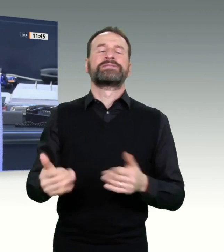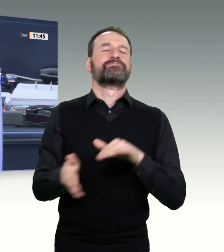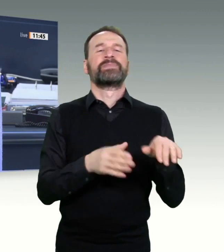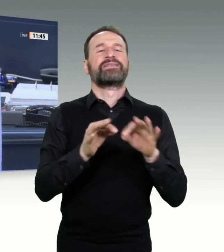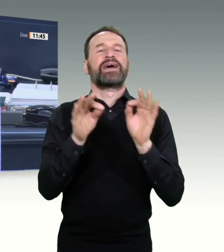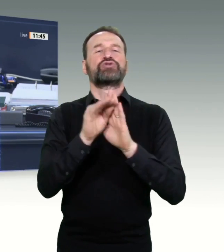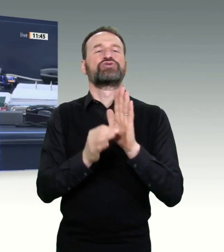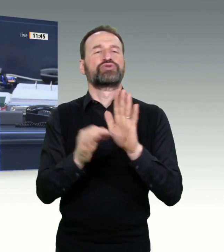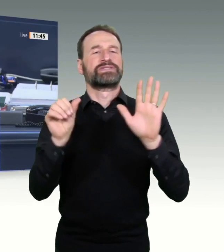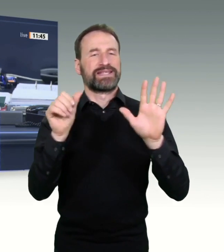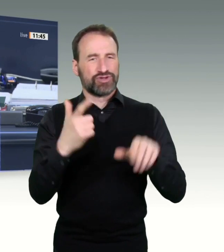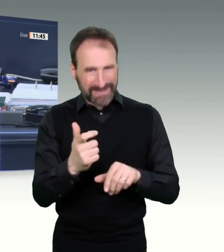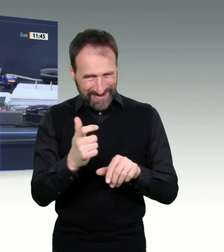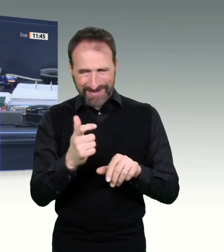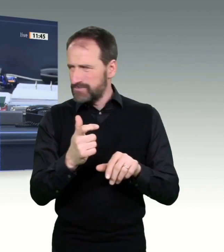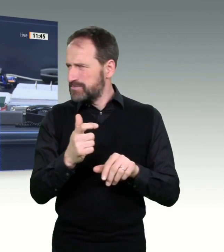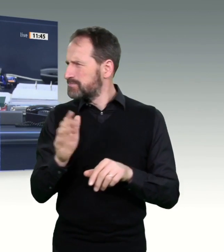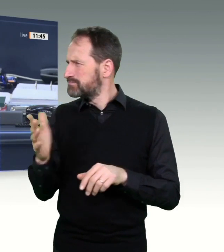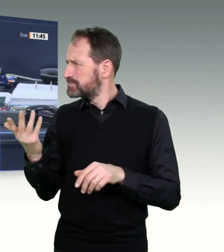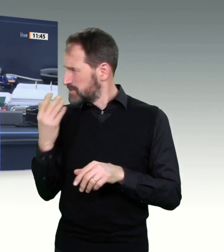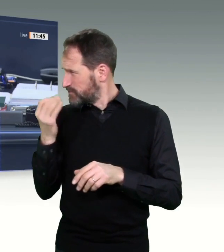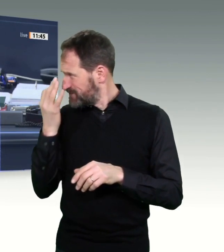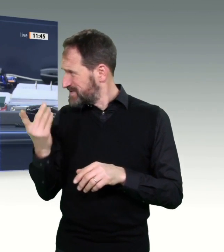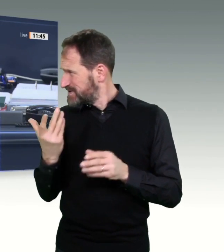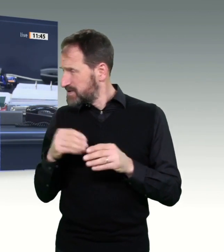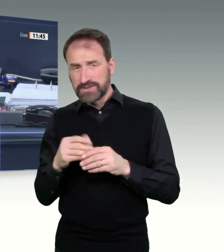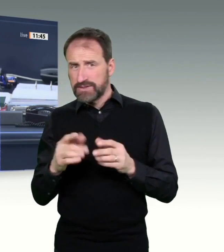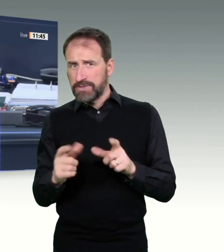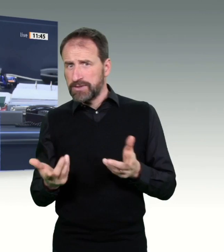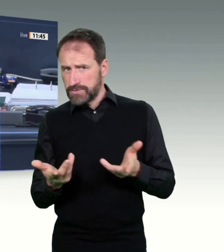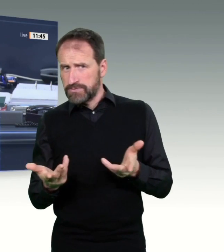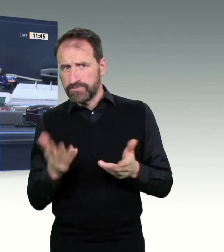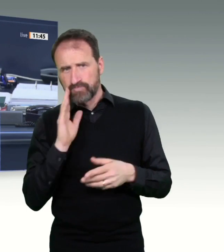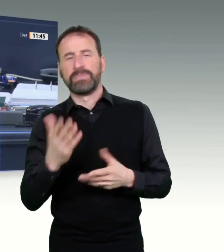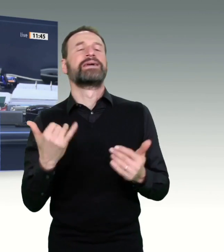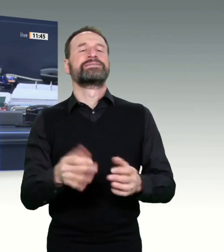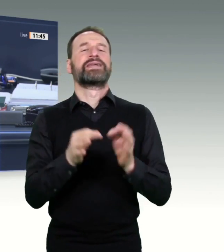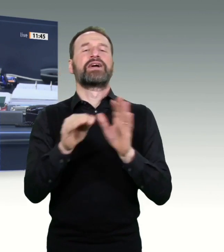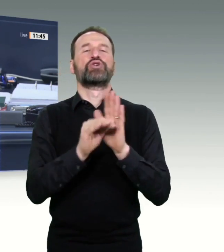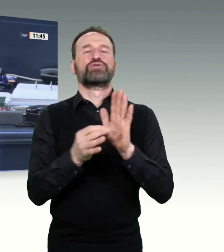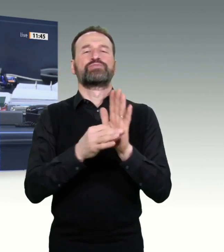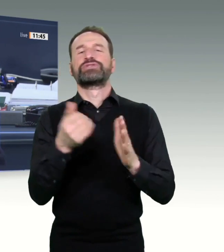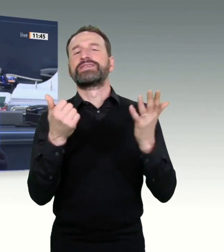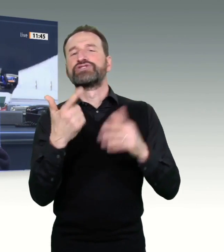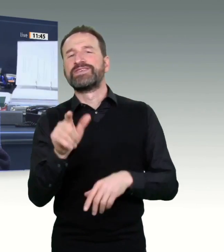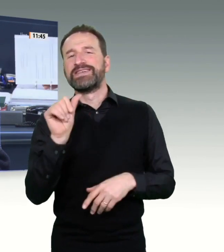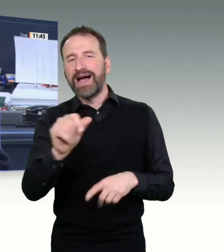liegen ein Änderungsantrag der Fraktion der FDP sowie ein Entschließungsantrag der Fraktion